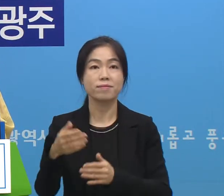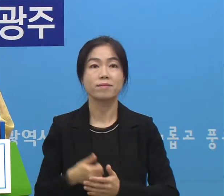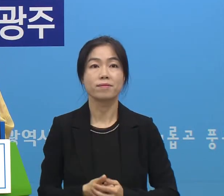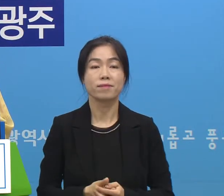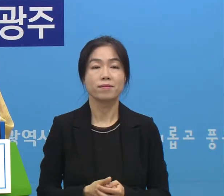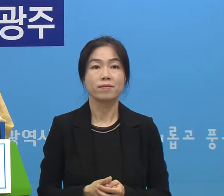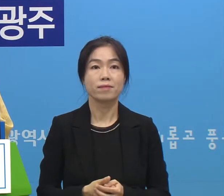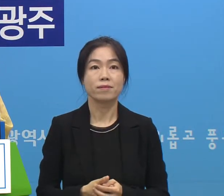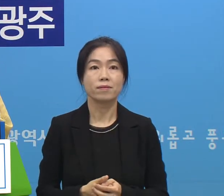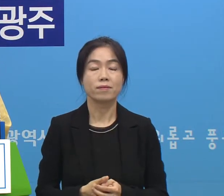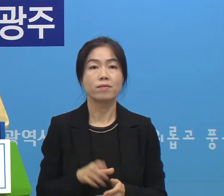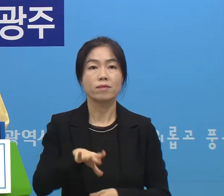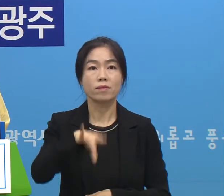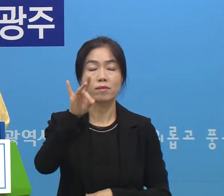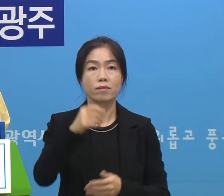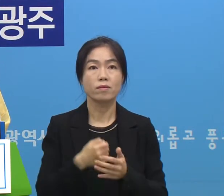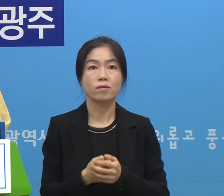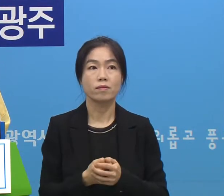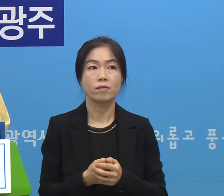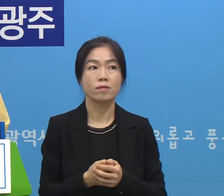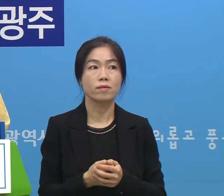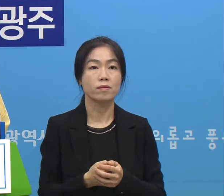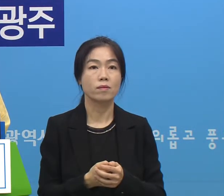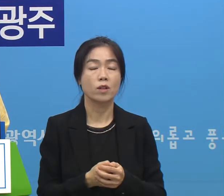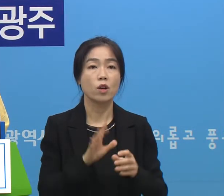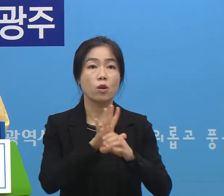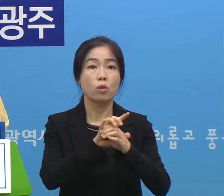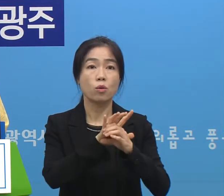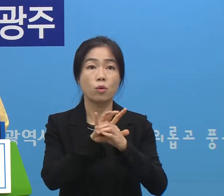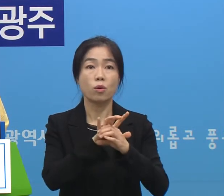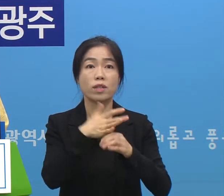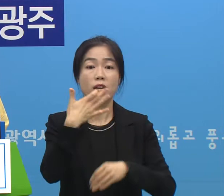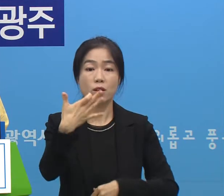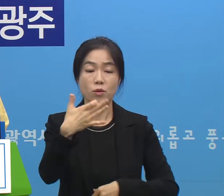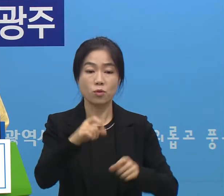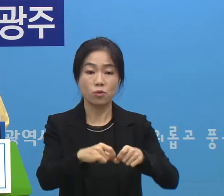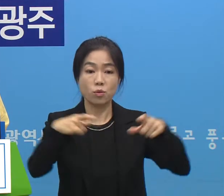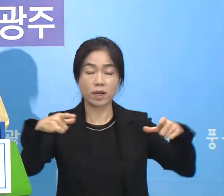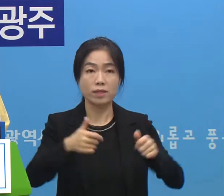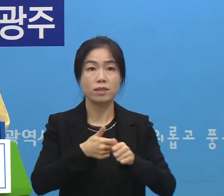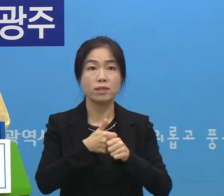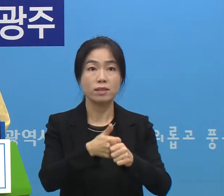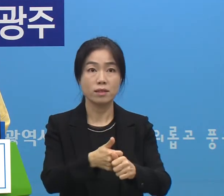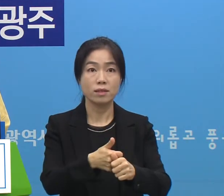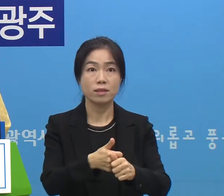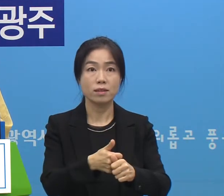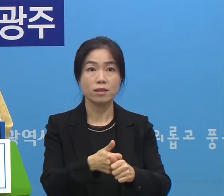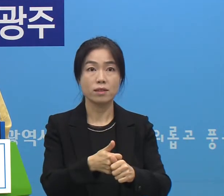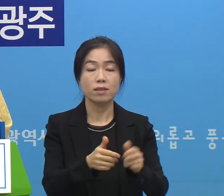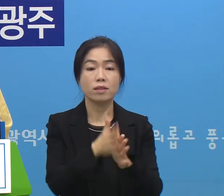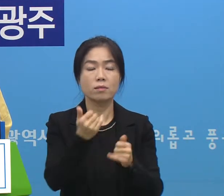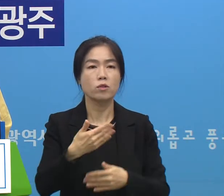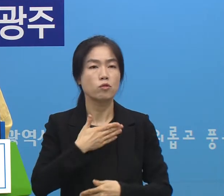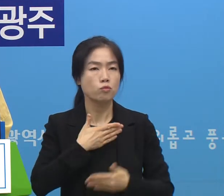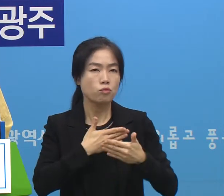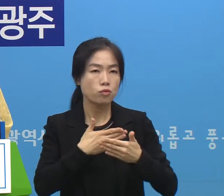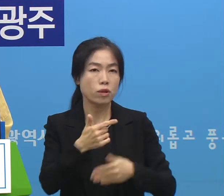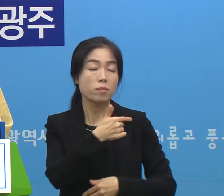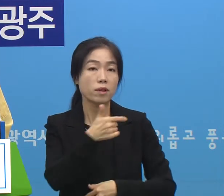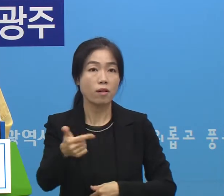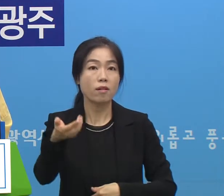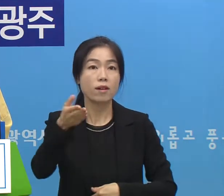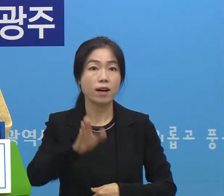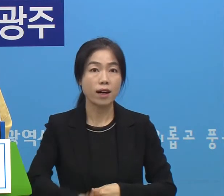우선 코로나19 확산에 따른 시민들의 불안감이 컸데